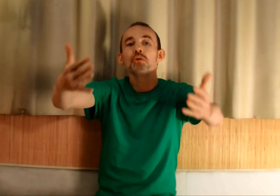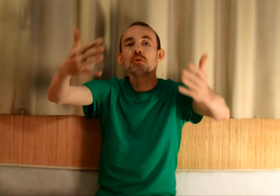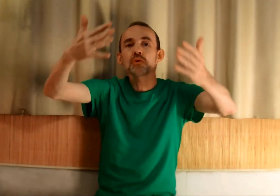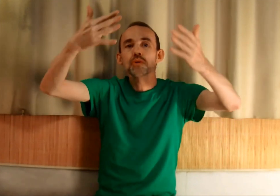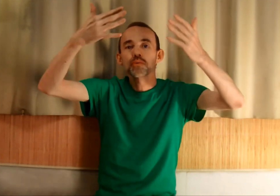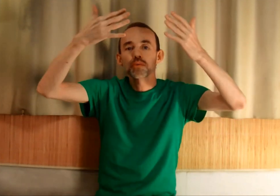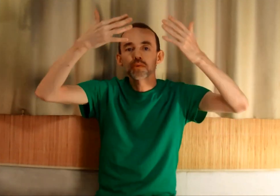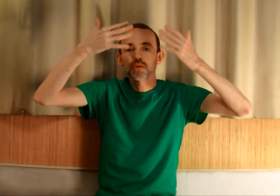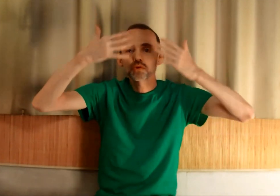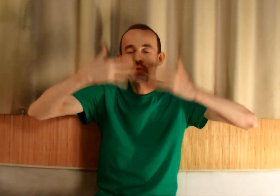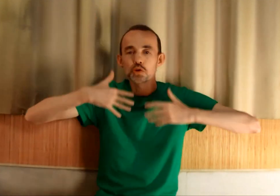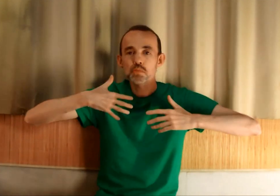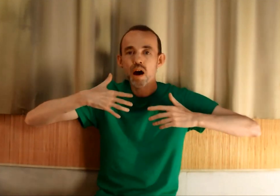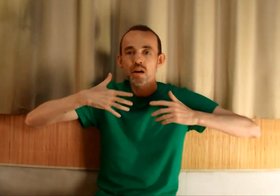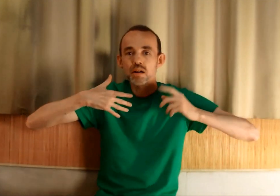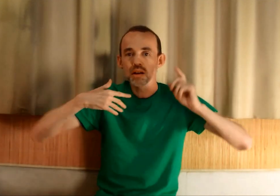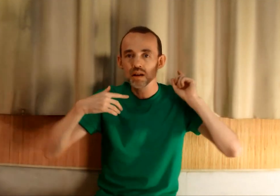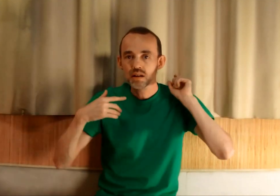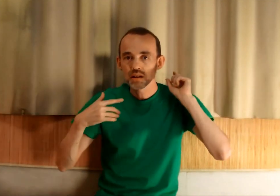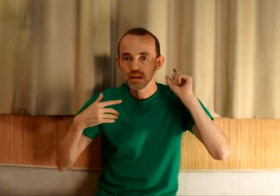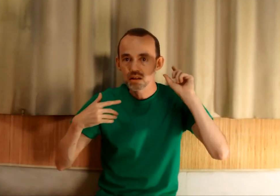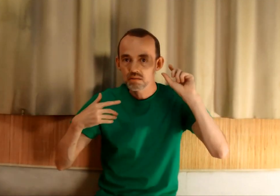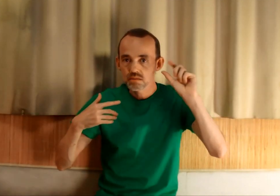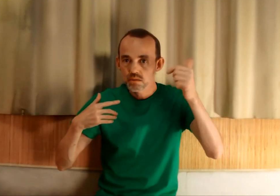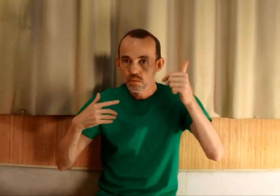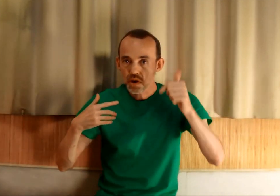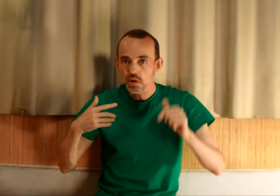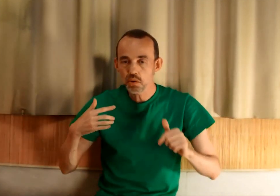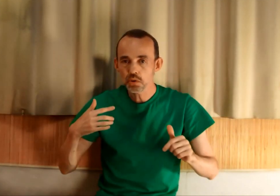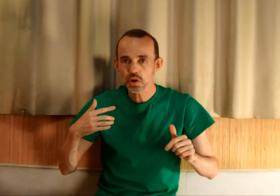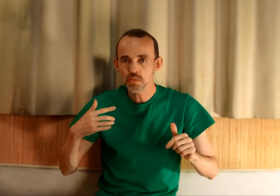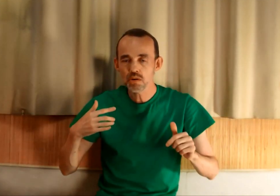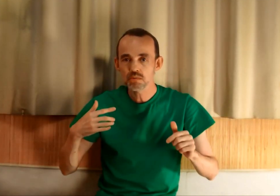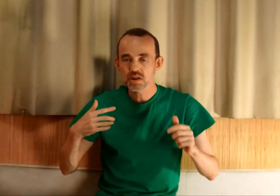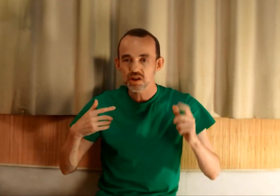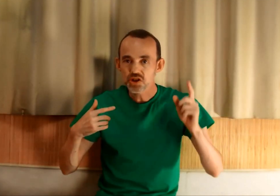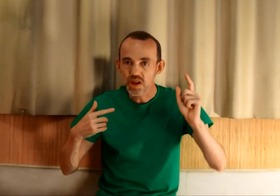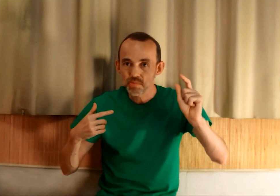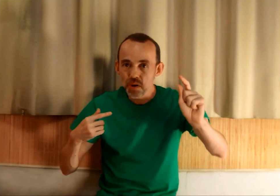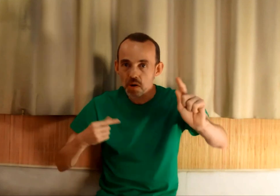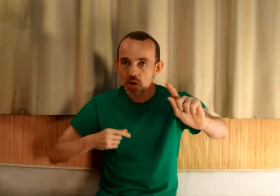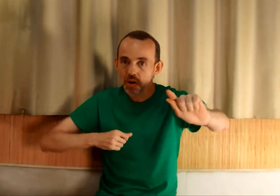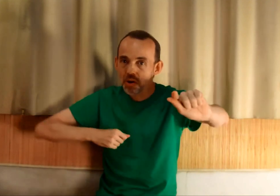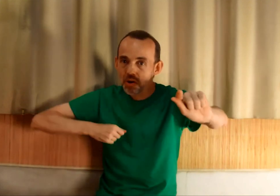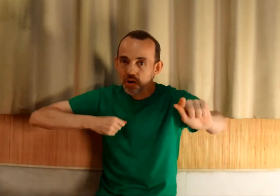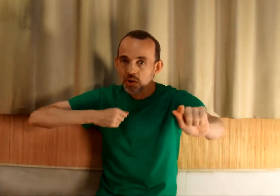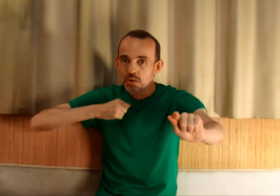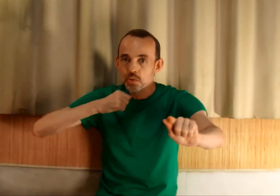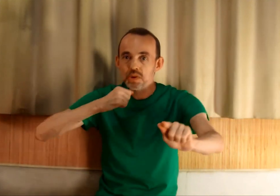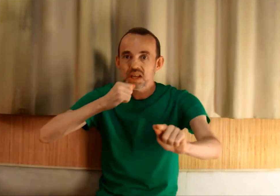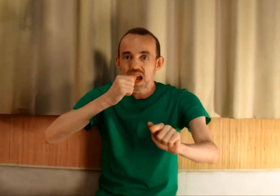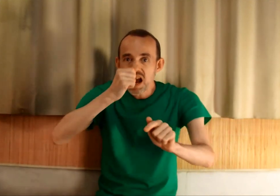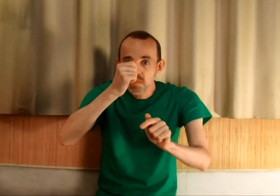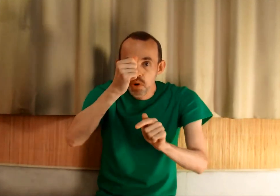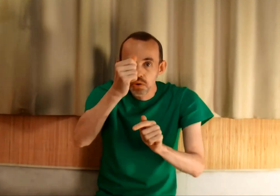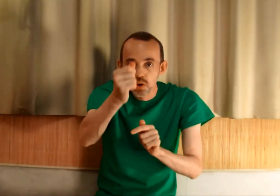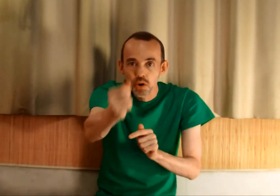donc je n'ose pas, voyez-le autrement. J'ai peur, donc c'est important